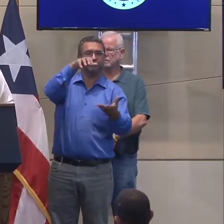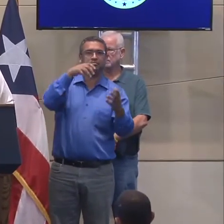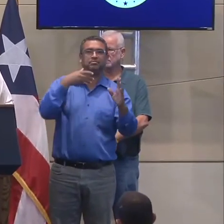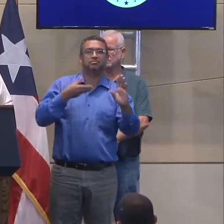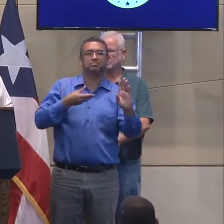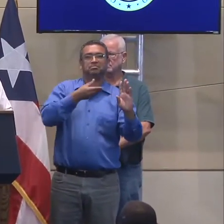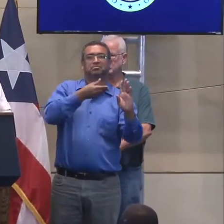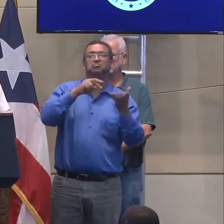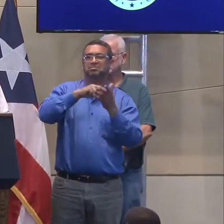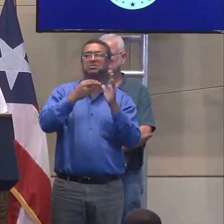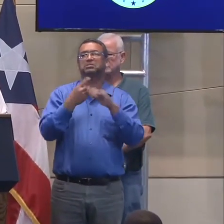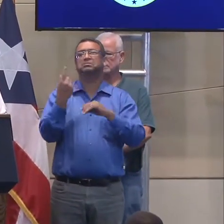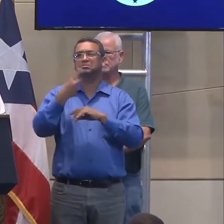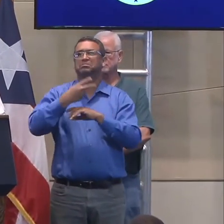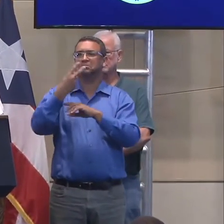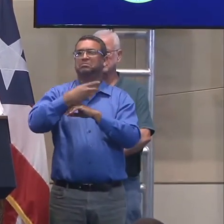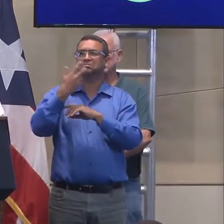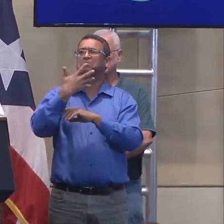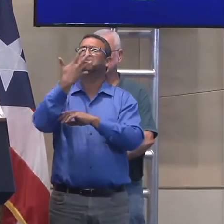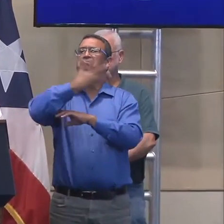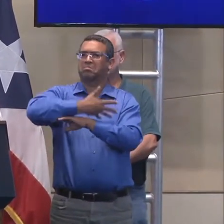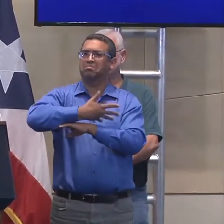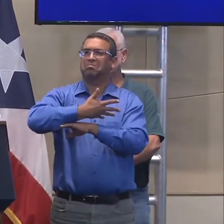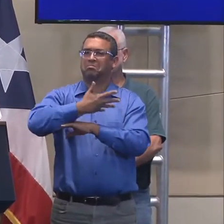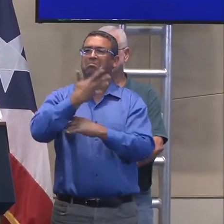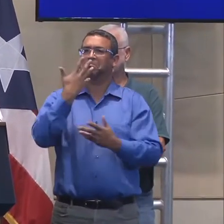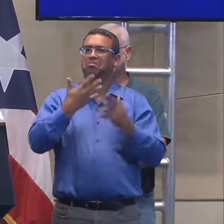Y, y eso hace sentido, ¿verdad? Pero,